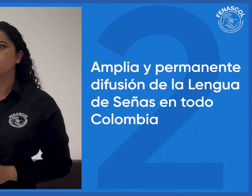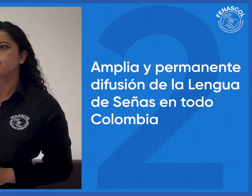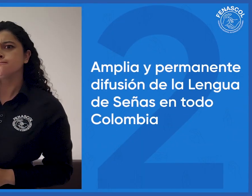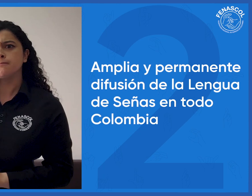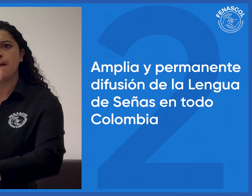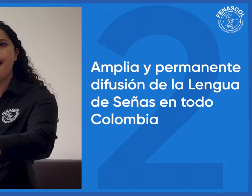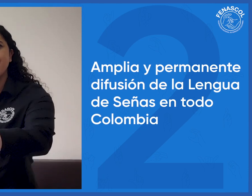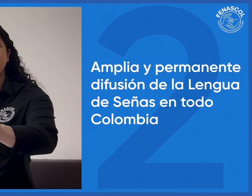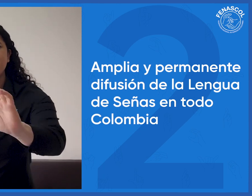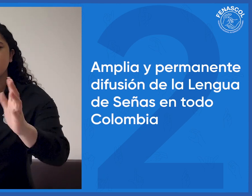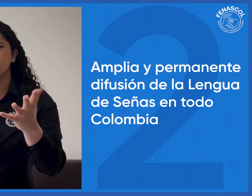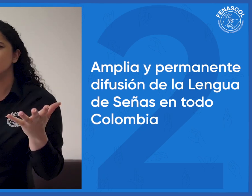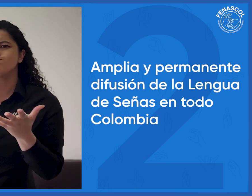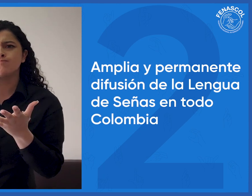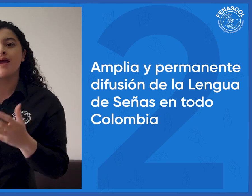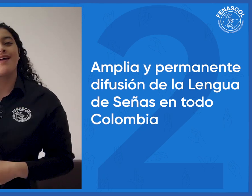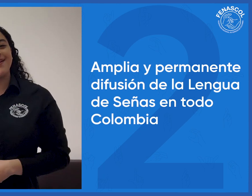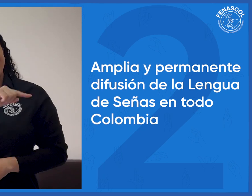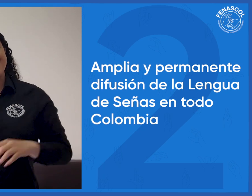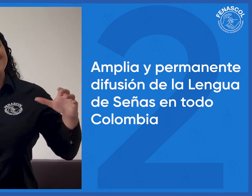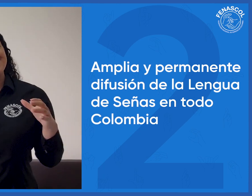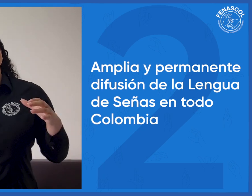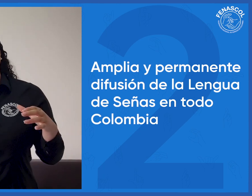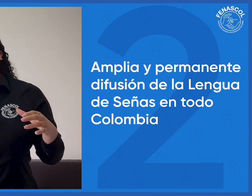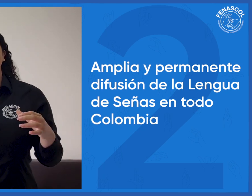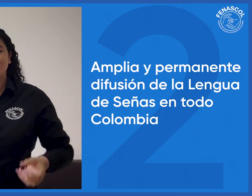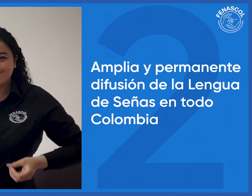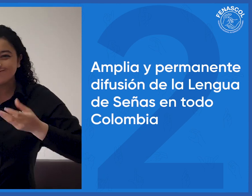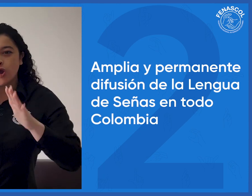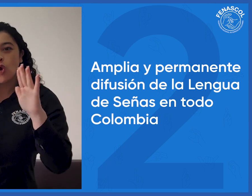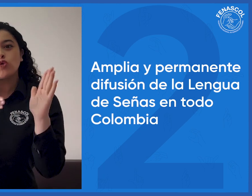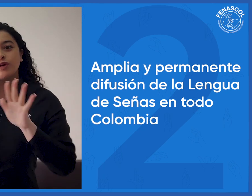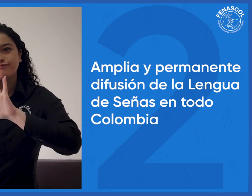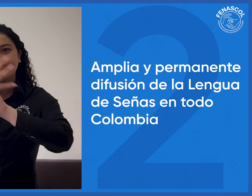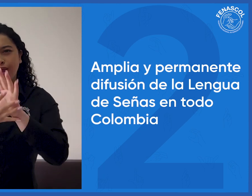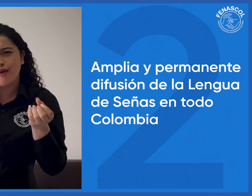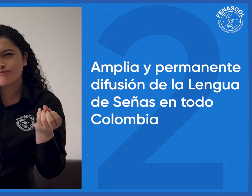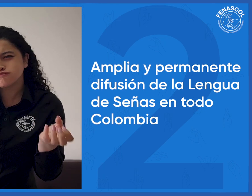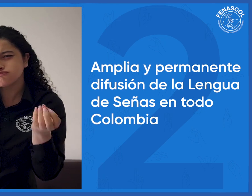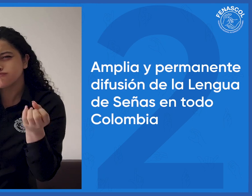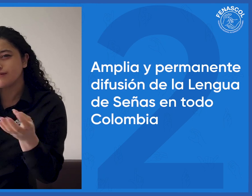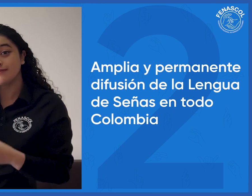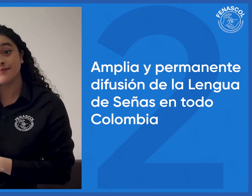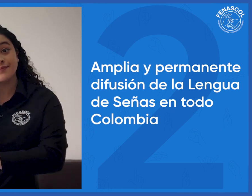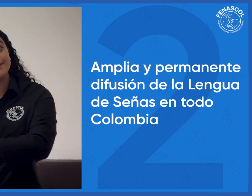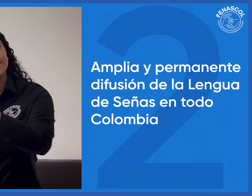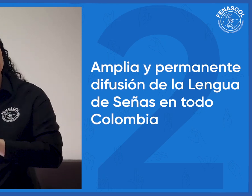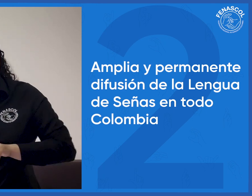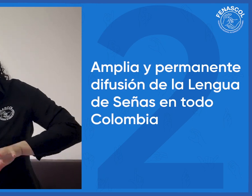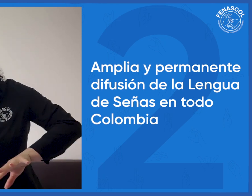personas oyentes se comuniquen con ellas además la comunidad sorda difunde y enseña esta lengua